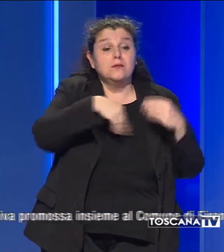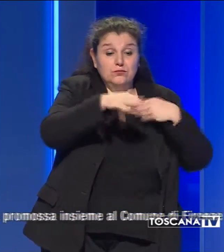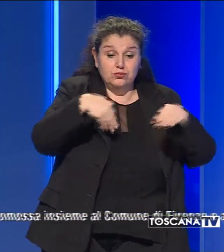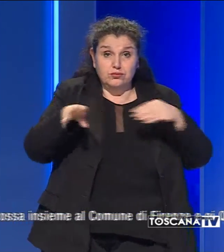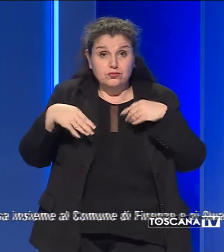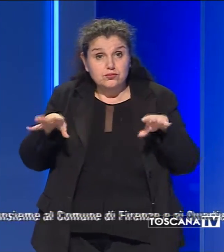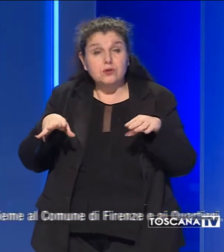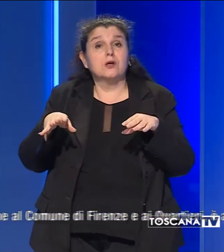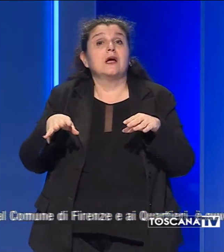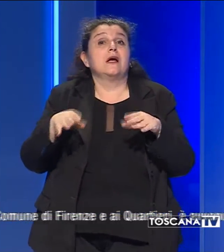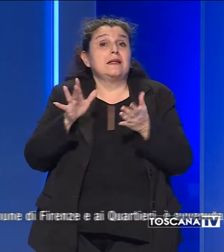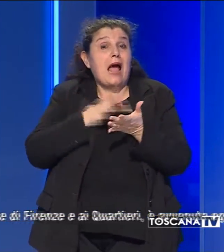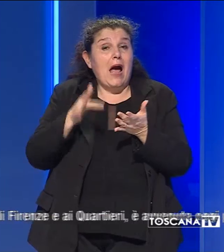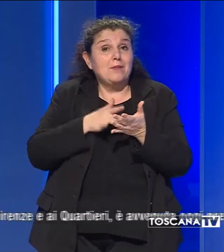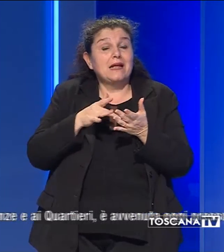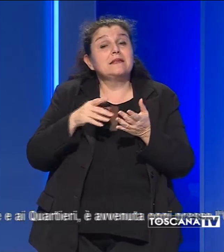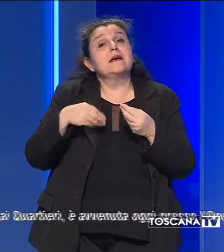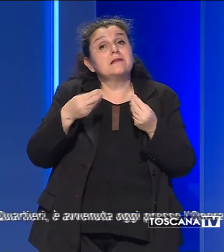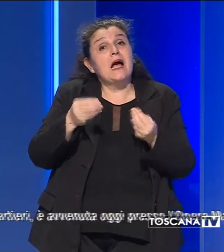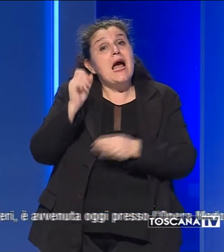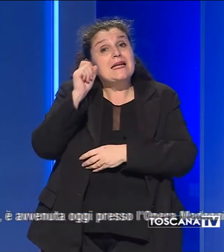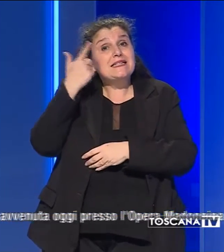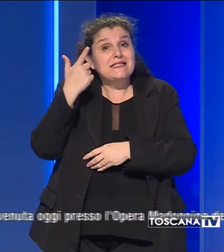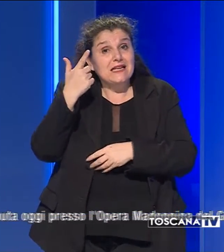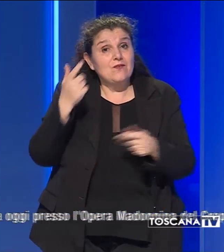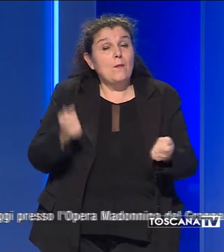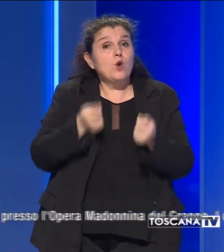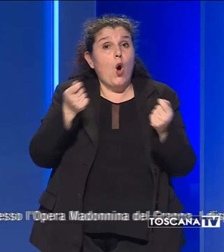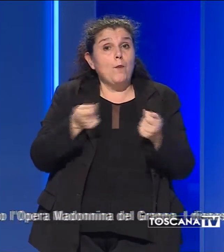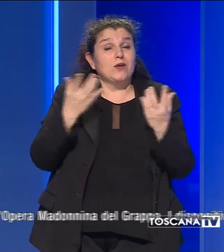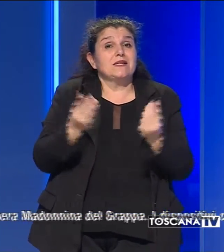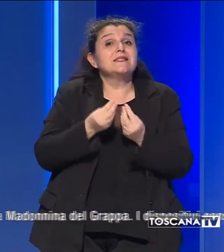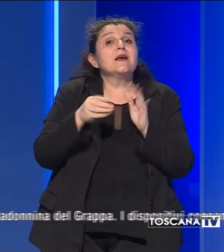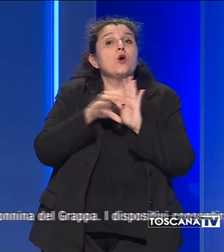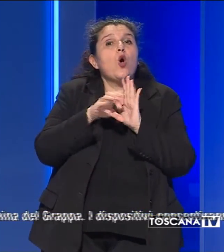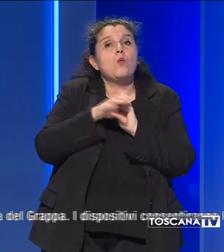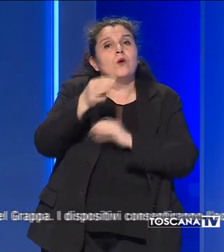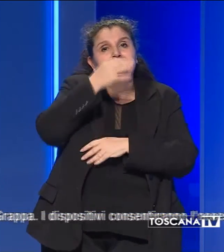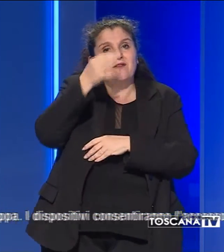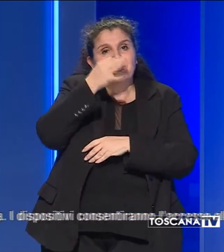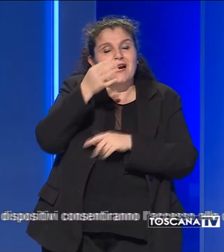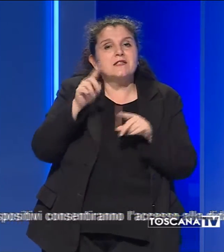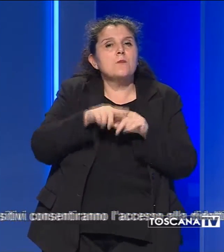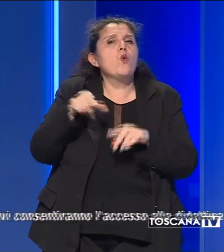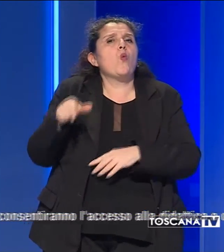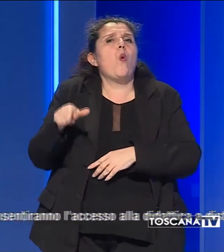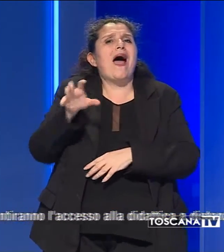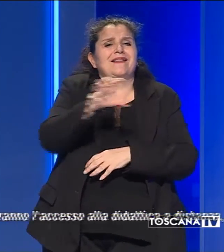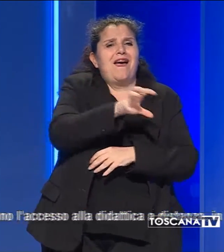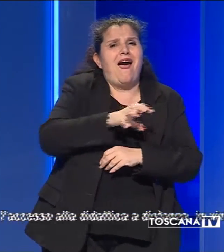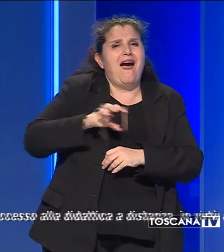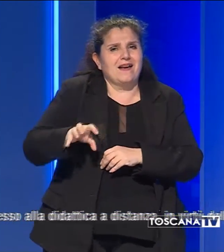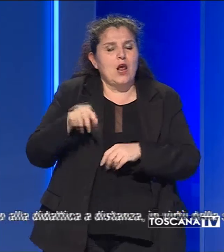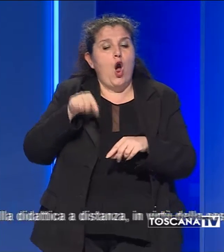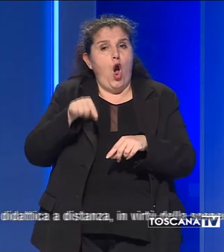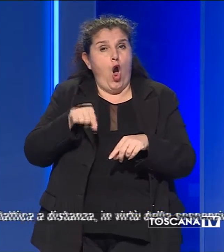dispositivi nell'ambito di una iniziativa promossa insieme al Comune di Firenze e ai quartieri è avvenuta